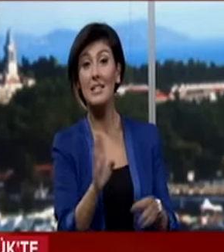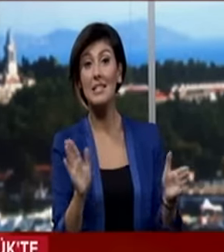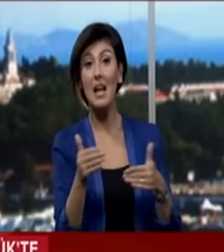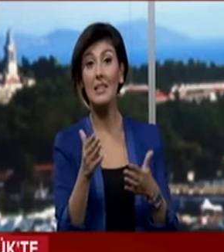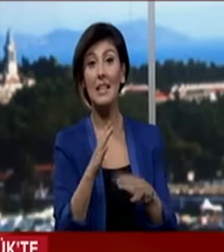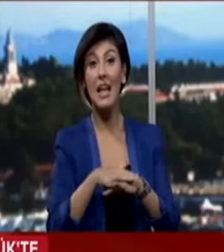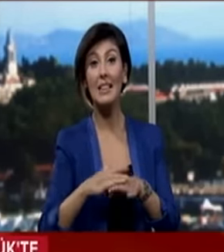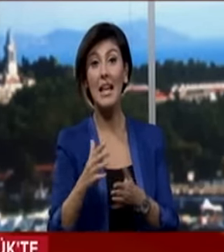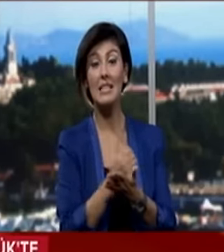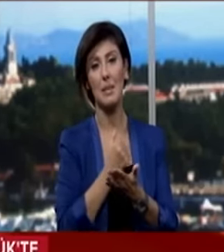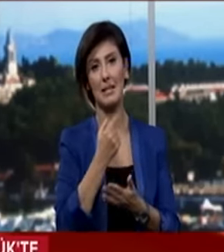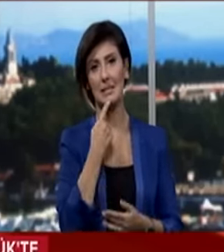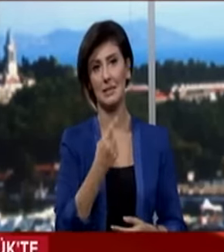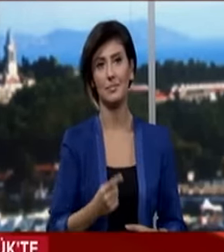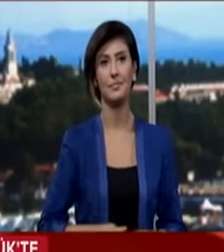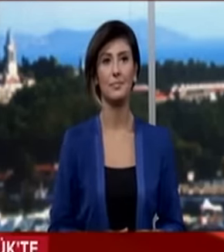sandıkta elde etmektir.